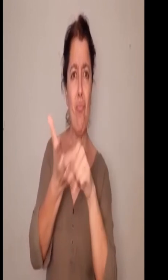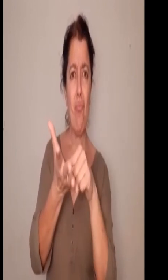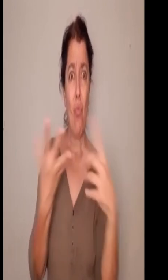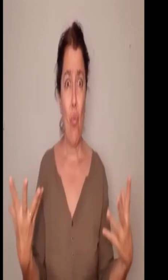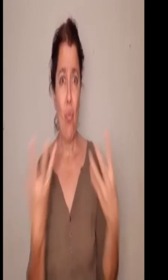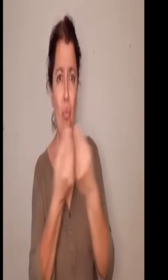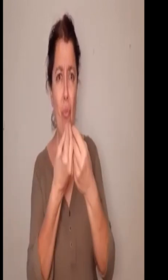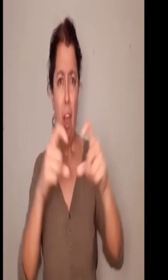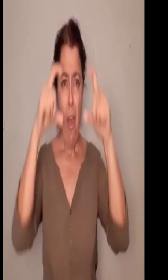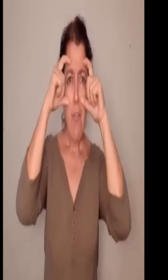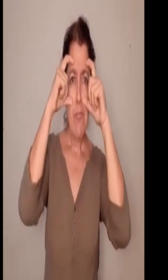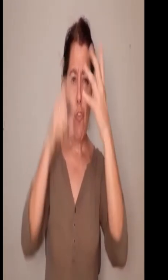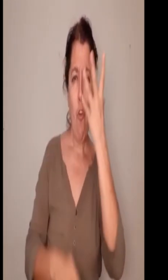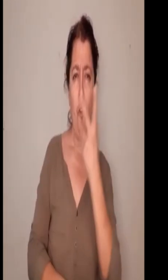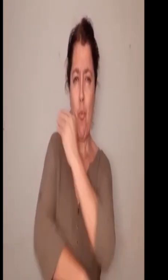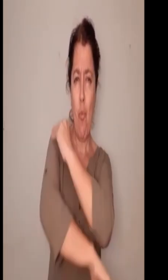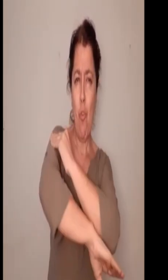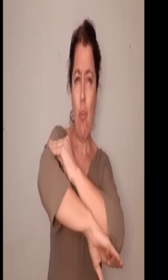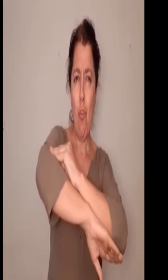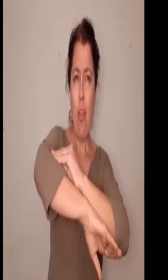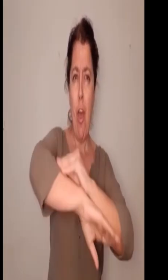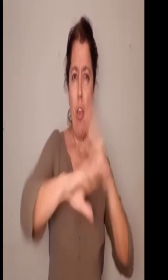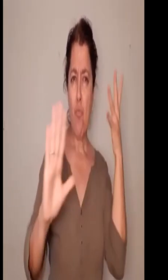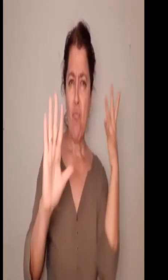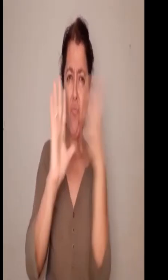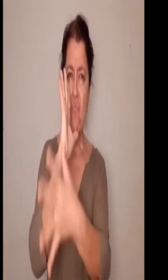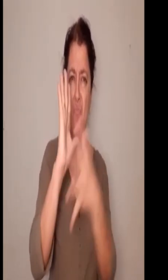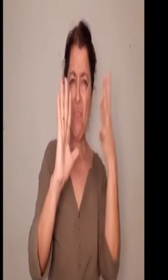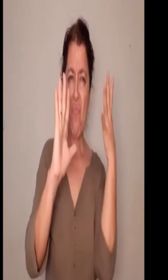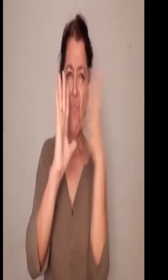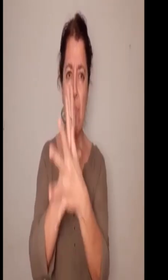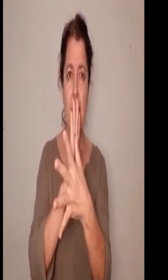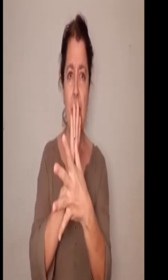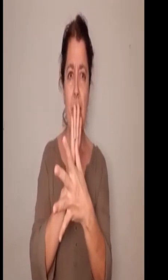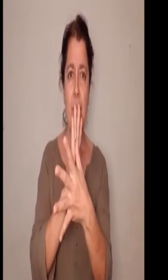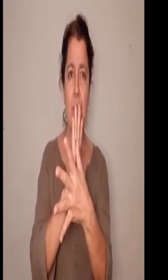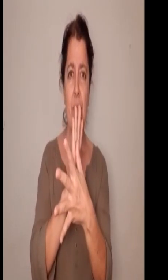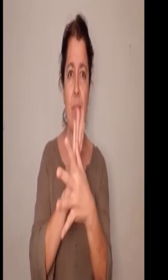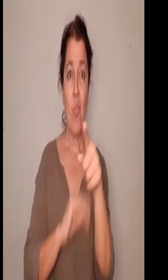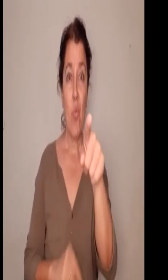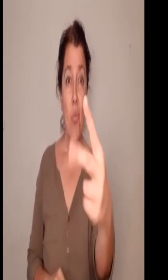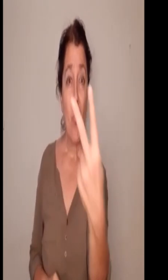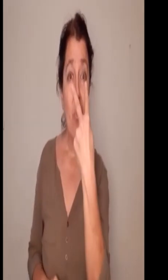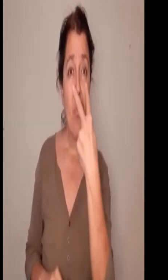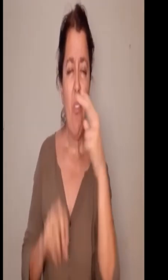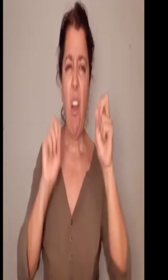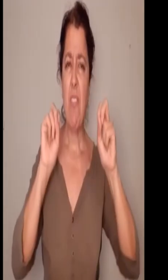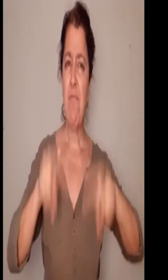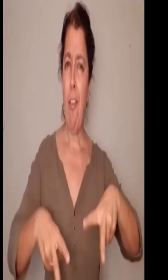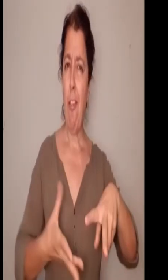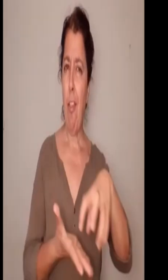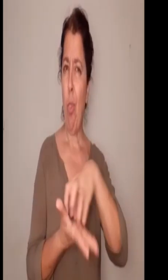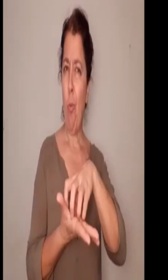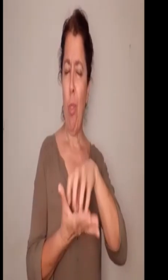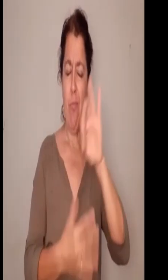escuchan En lengua de signos lo explicaré Con gafas